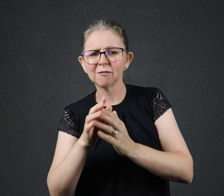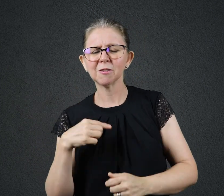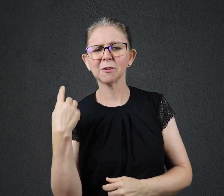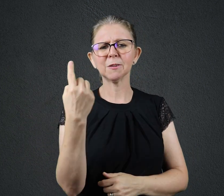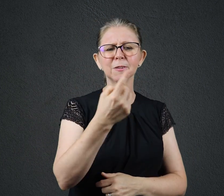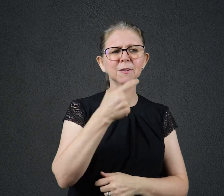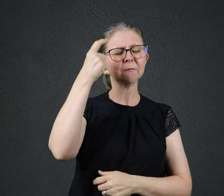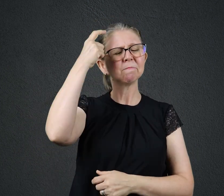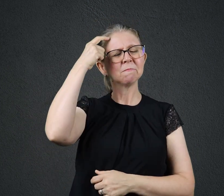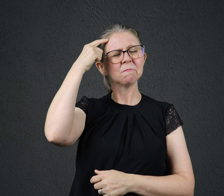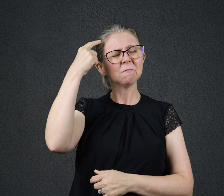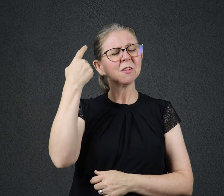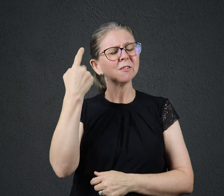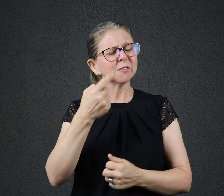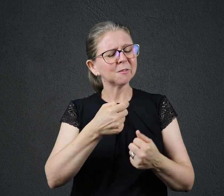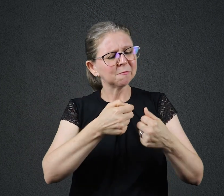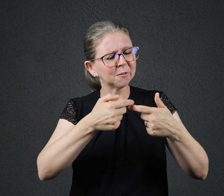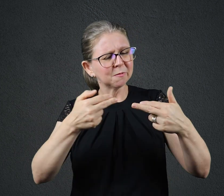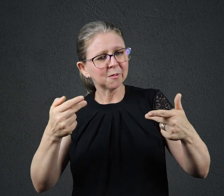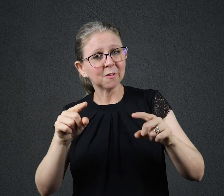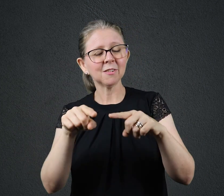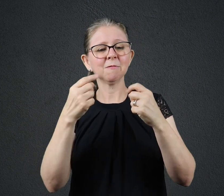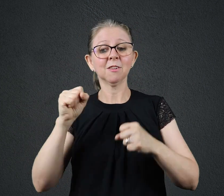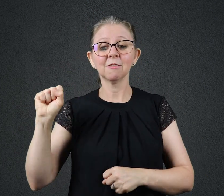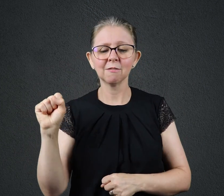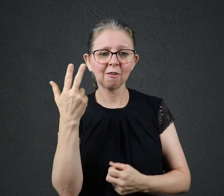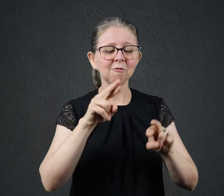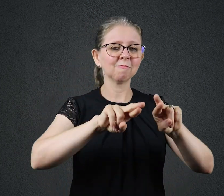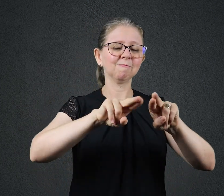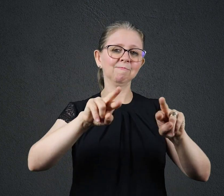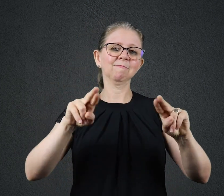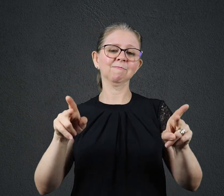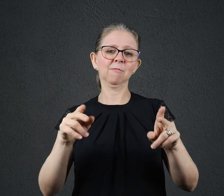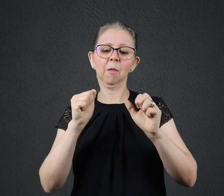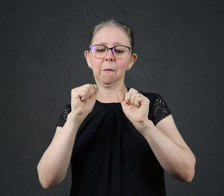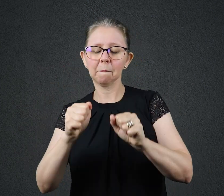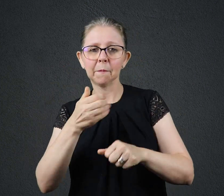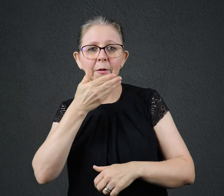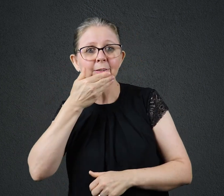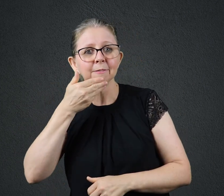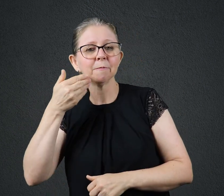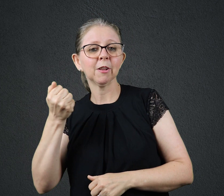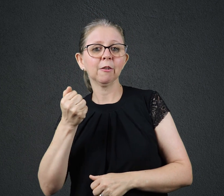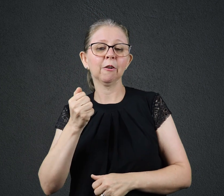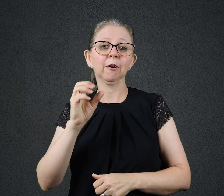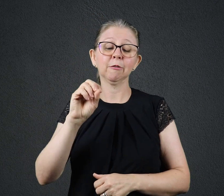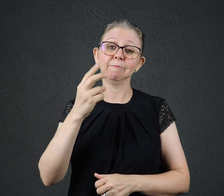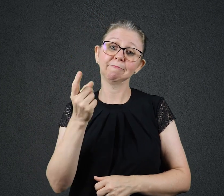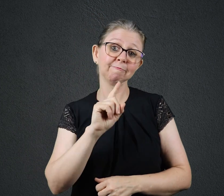FOI O CASO DE HOJE, QUANTO PARA MELHOR NA LEITURA BÍBLICA DE HOJE DAVI TEVE OPORTUNIDADE PARA MATAR O REI